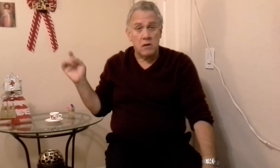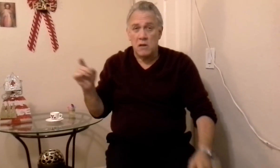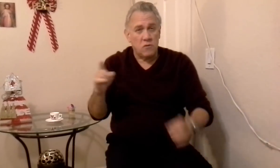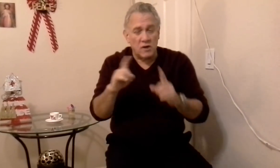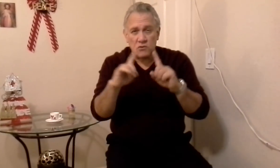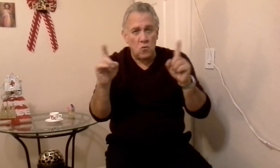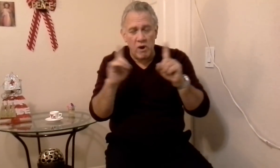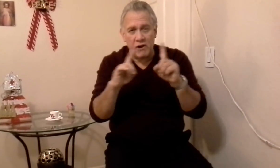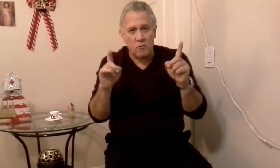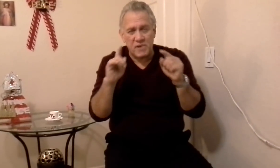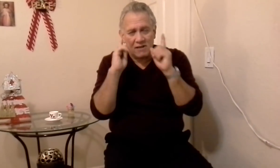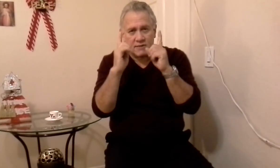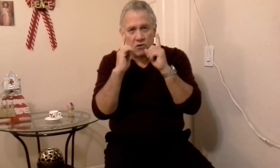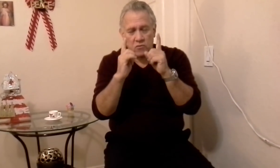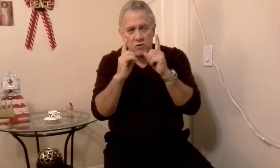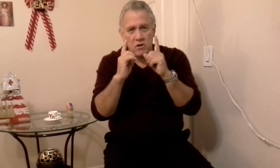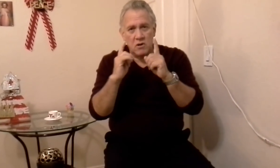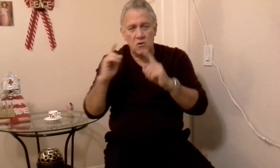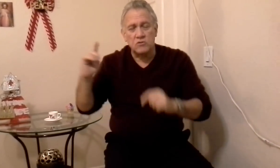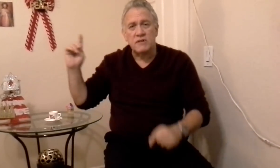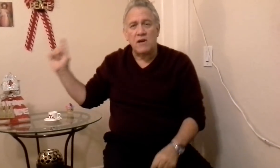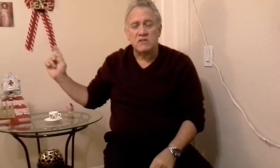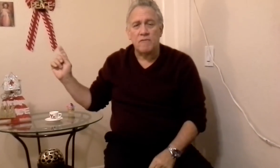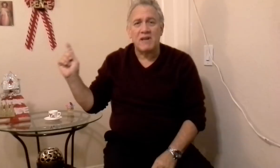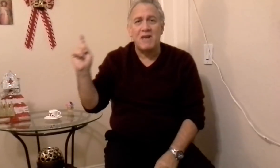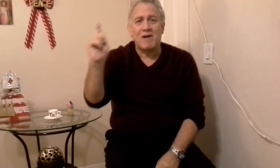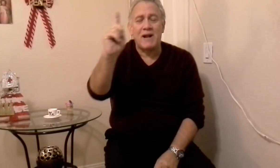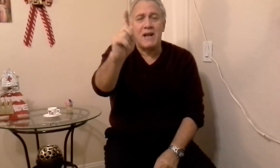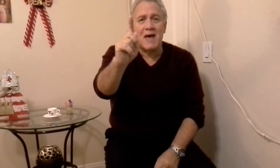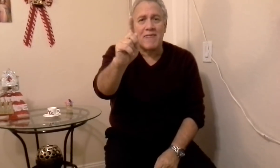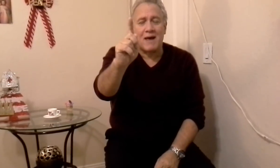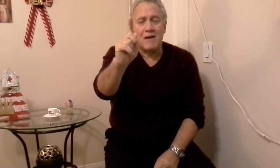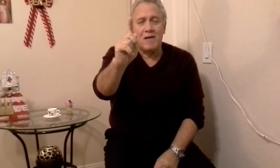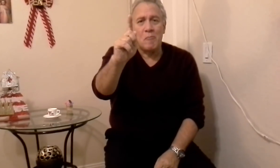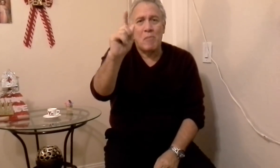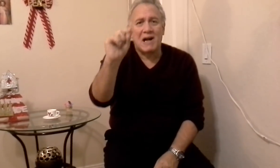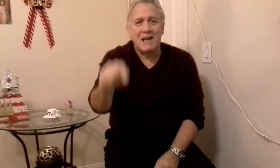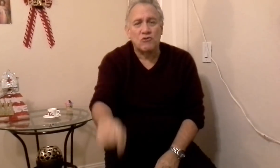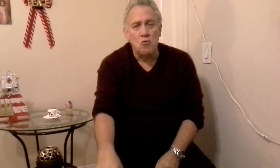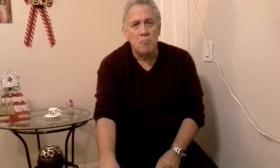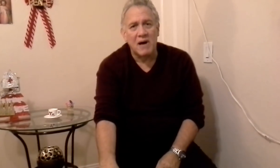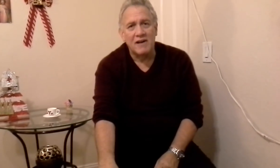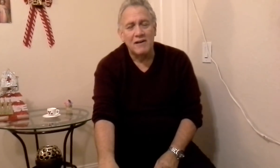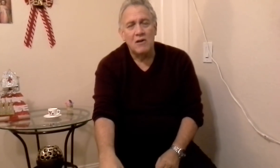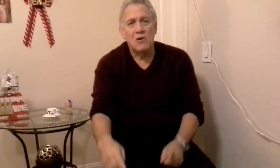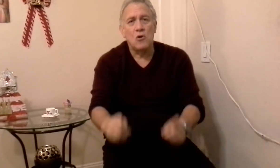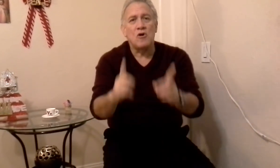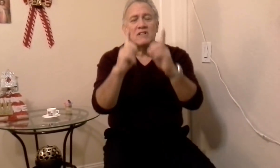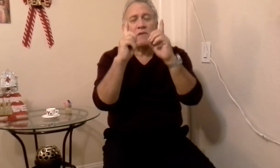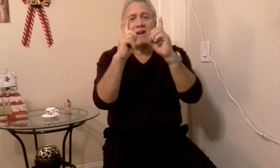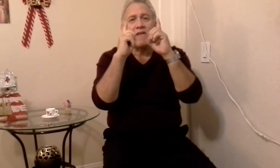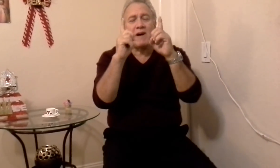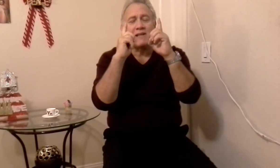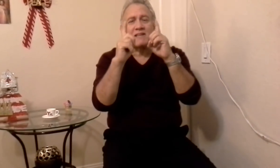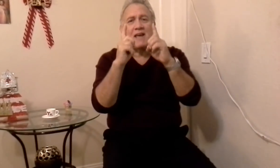no es un nuevo, piénselo, usted no se va a llevar nada para la tumba, lo único que se va a llevar es que,